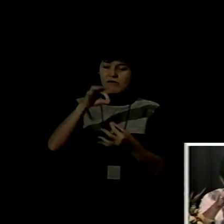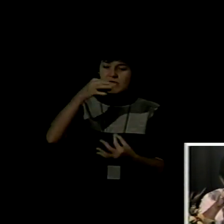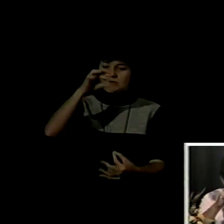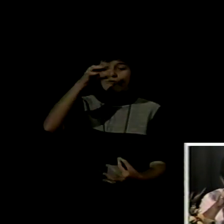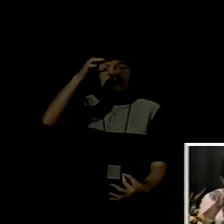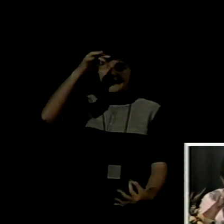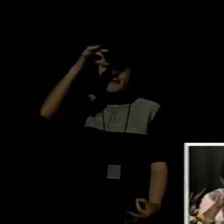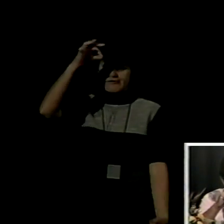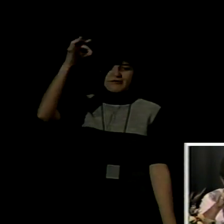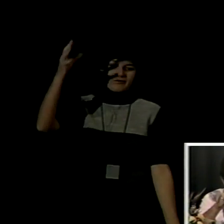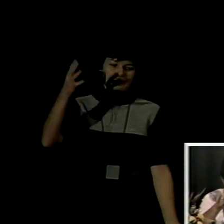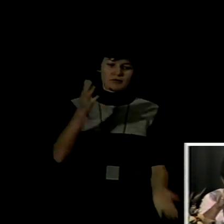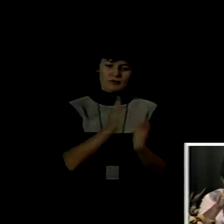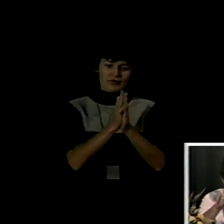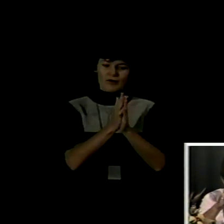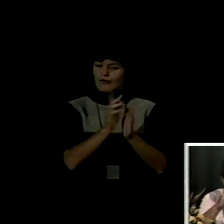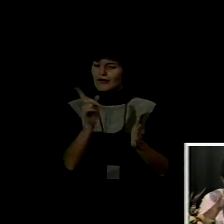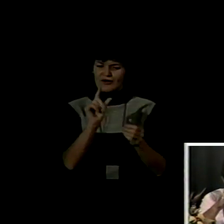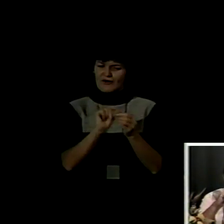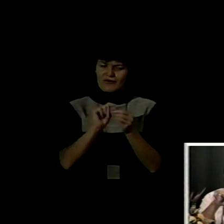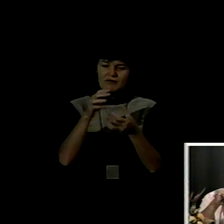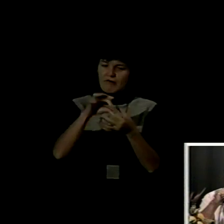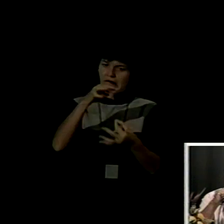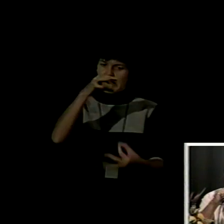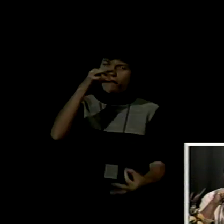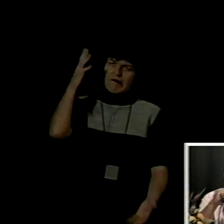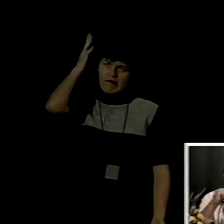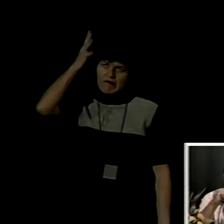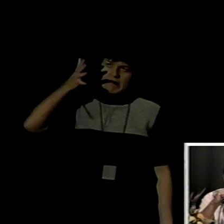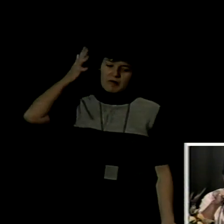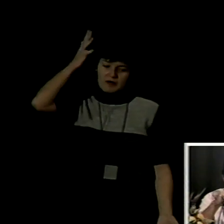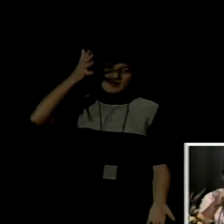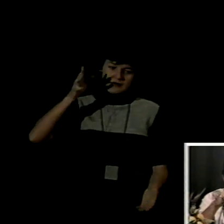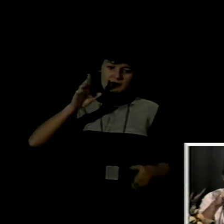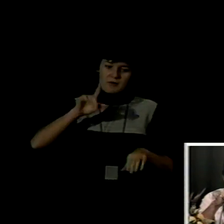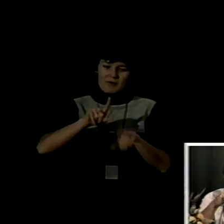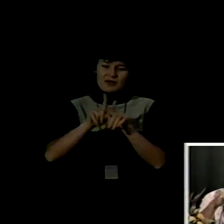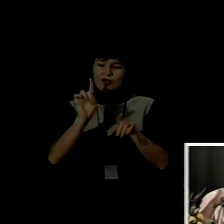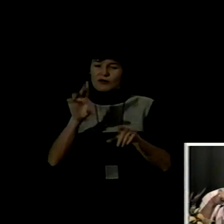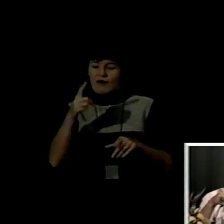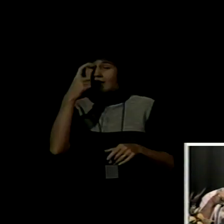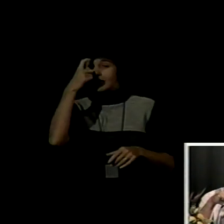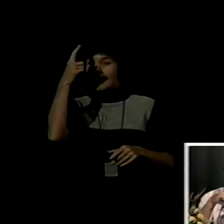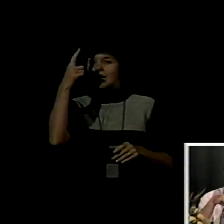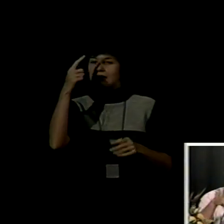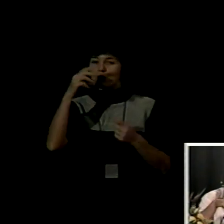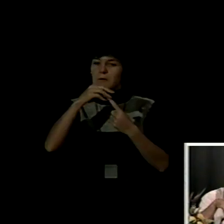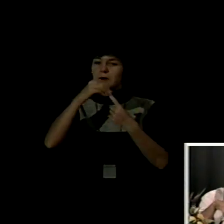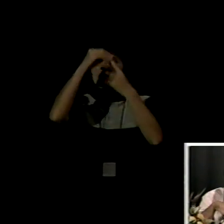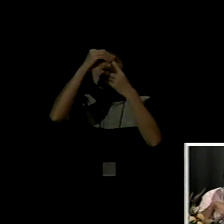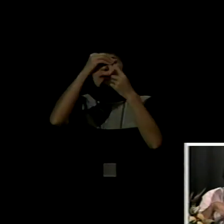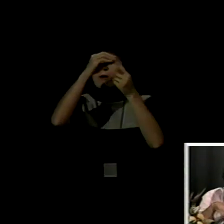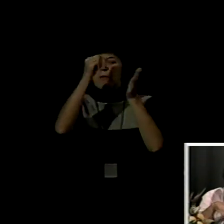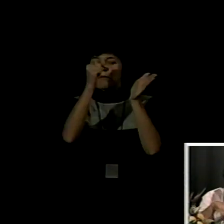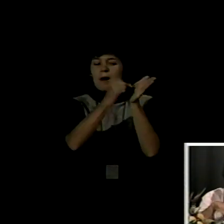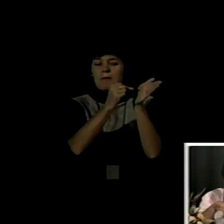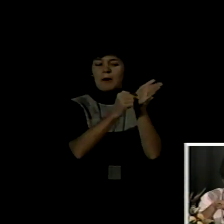traten de colocar las ideas en el plano de la discusión, de la polémica, de acuerdo con el tema políticas